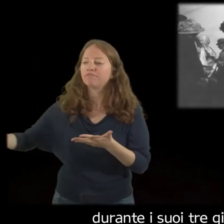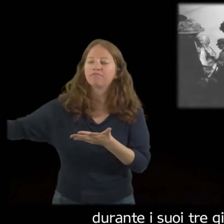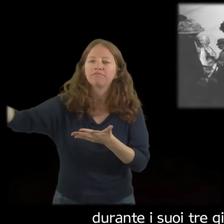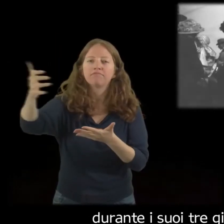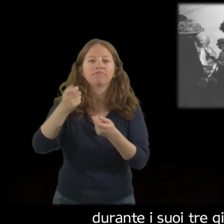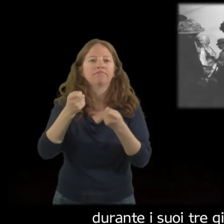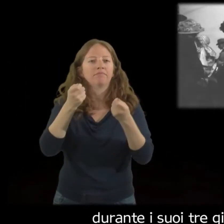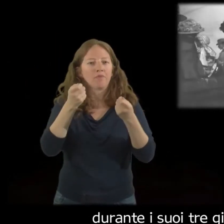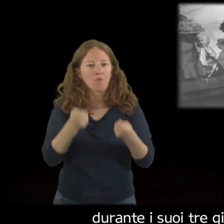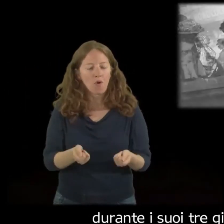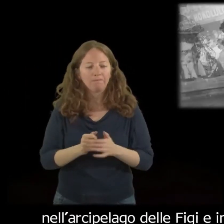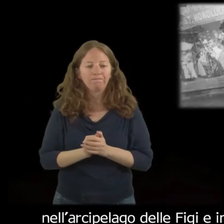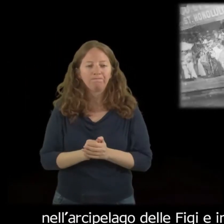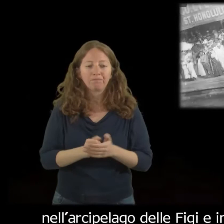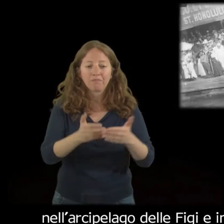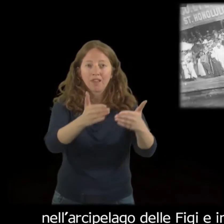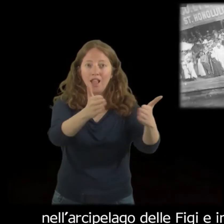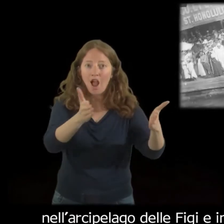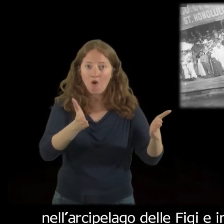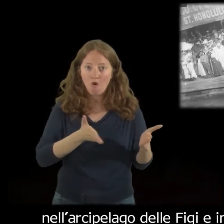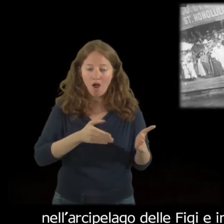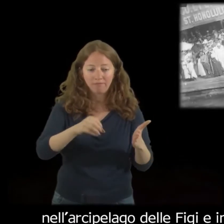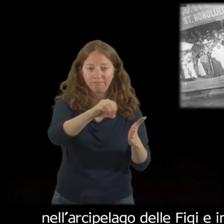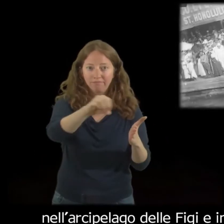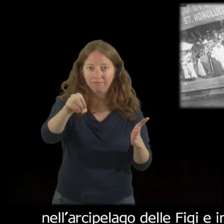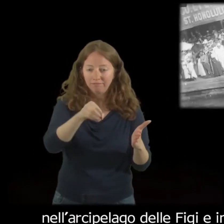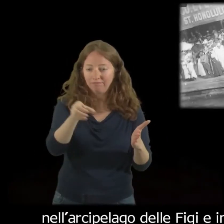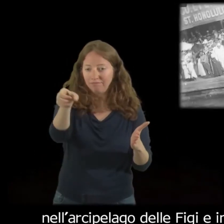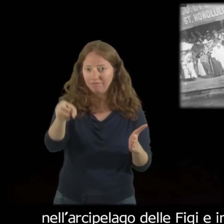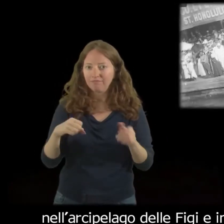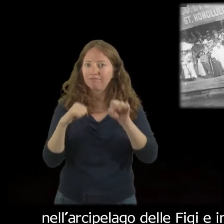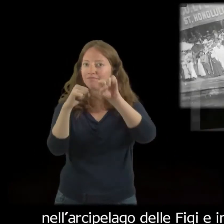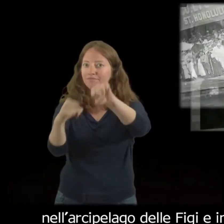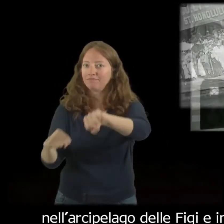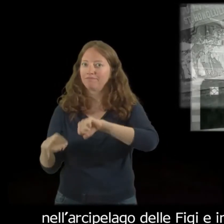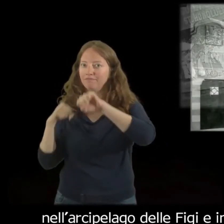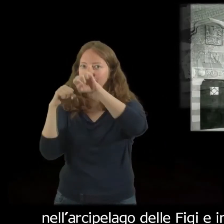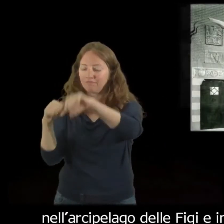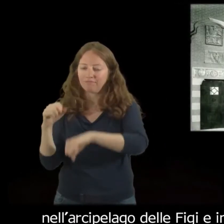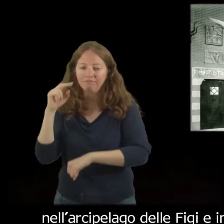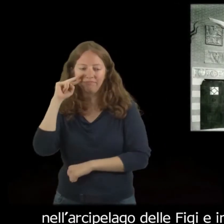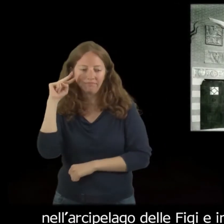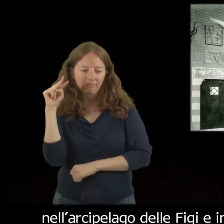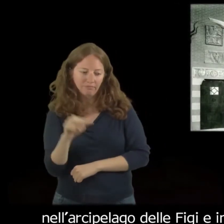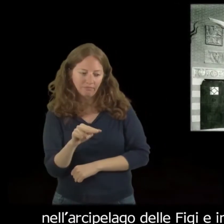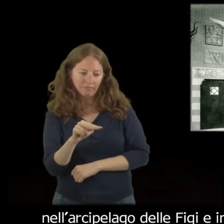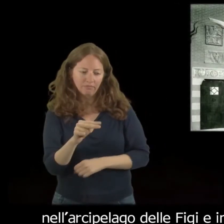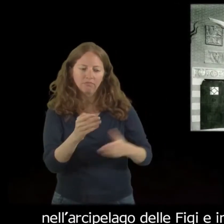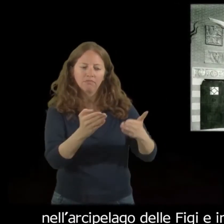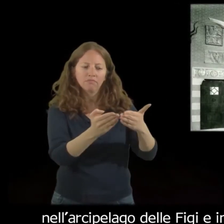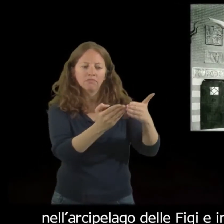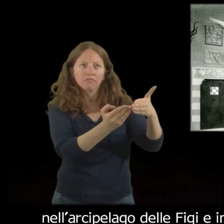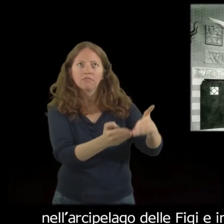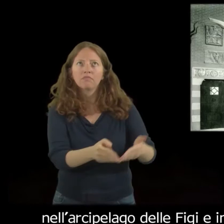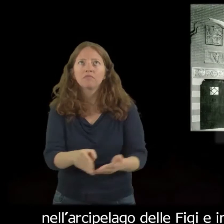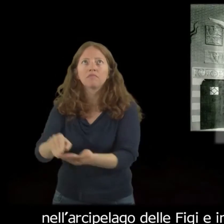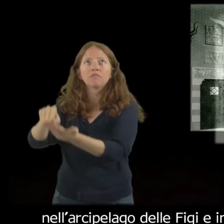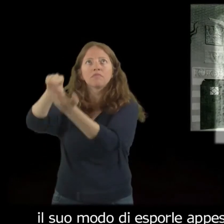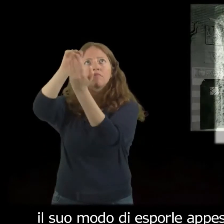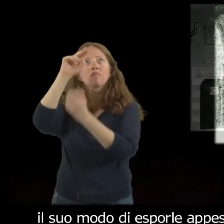Zelanda, nell'arcipelago delle Figi e in Polinesia orientale. Con le due canoe appese al soffitto ci viene riproposto il suo